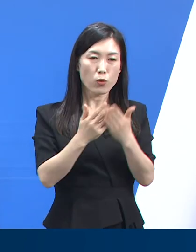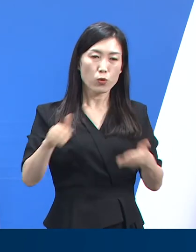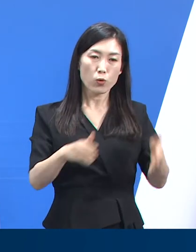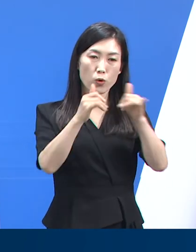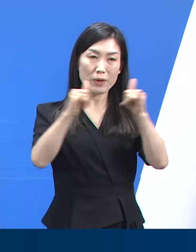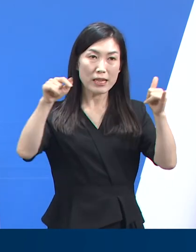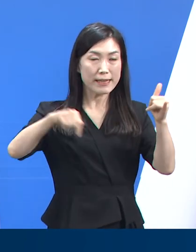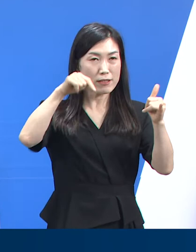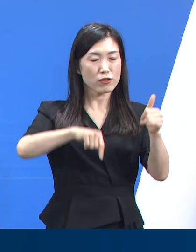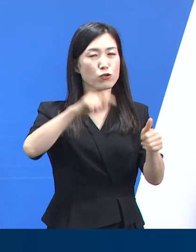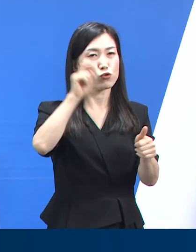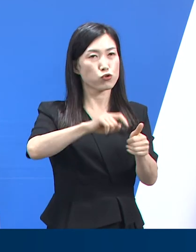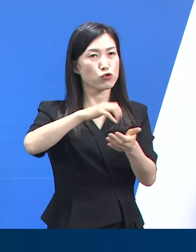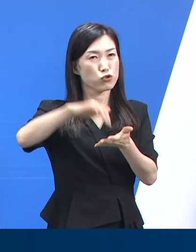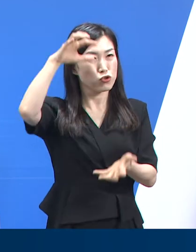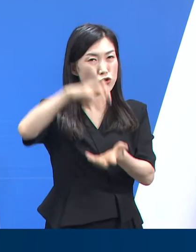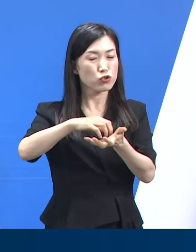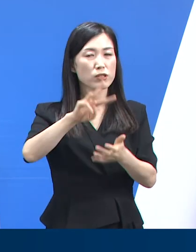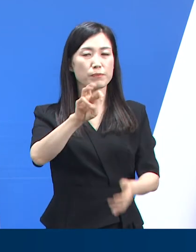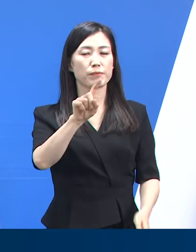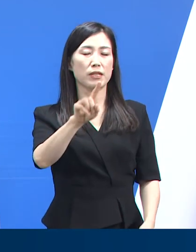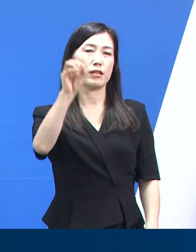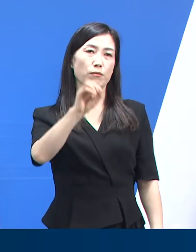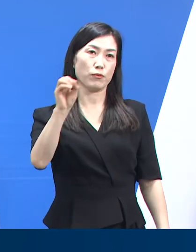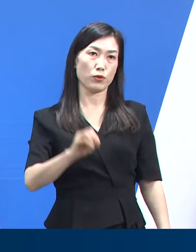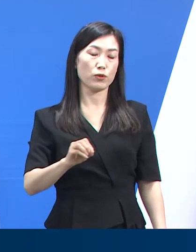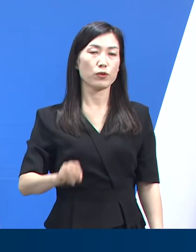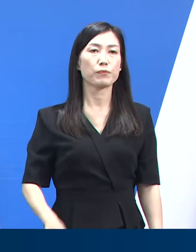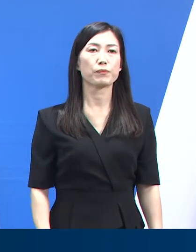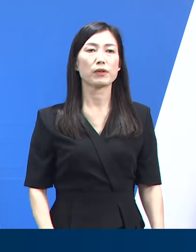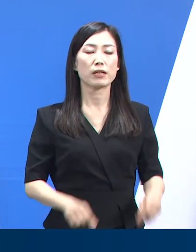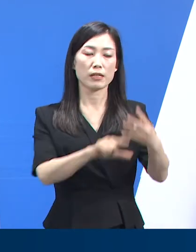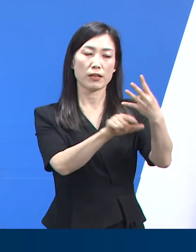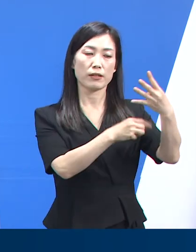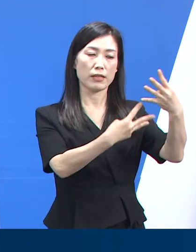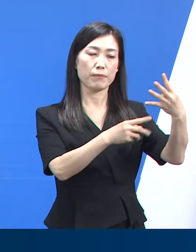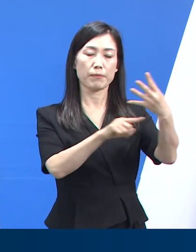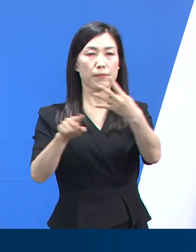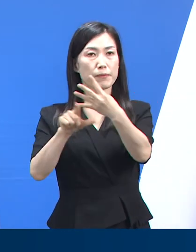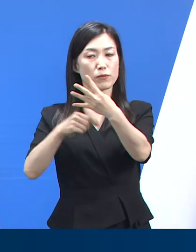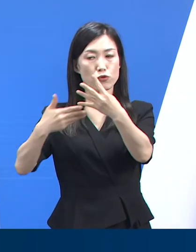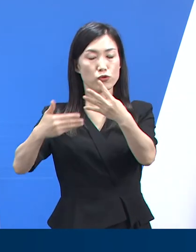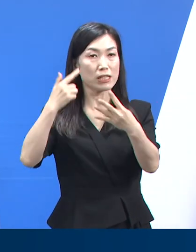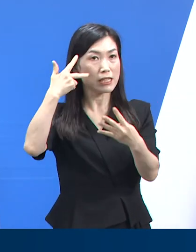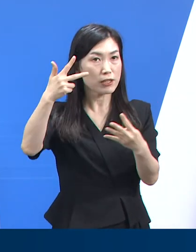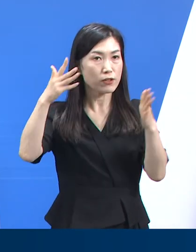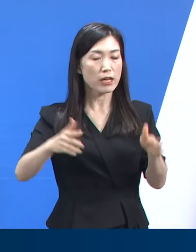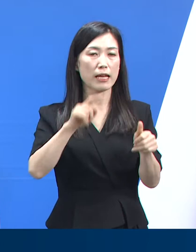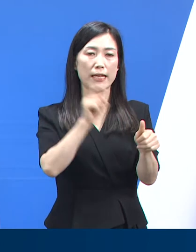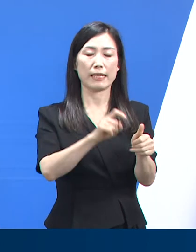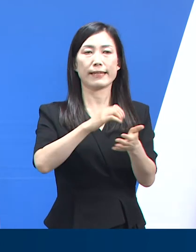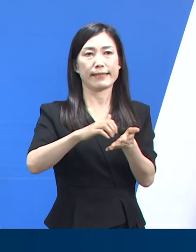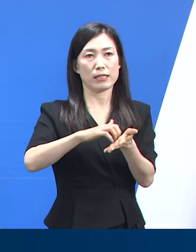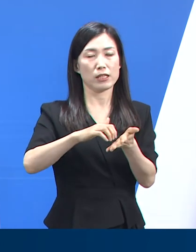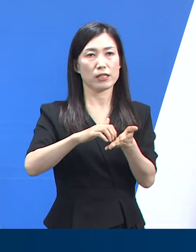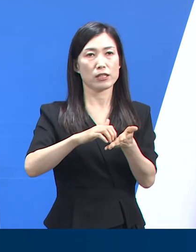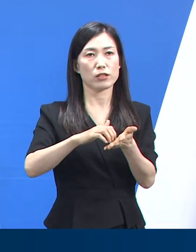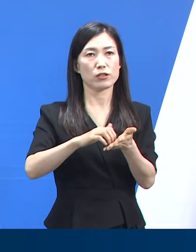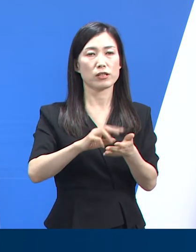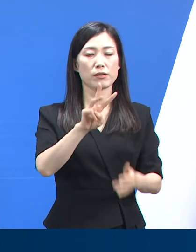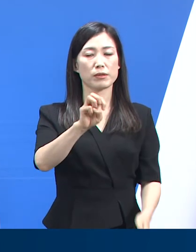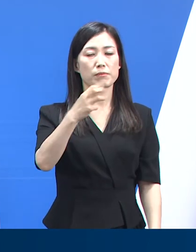누적 확진율은 31%입니다. 4월 3일부터 4월 9일까지 한 주간 발생한 도내 확진자 수는